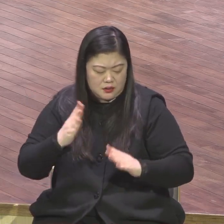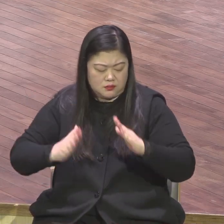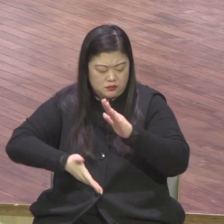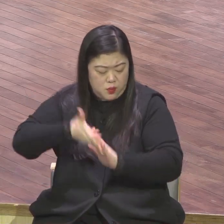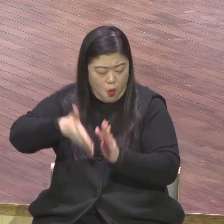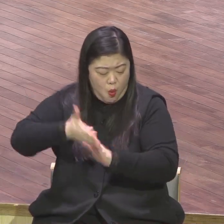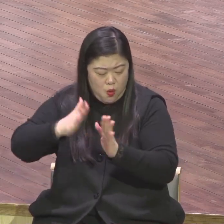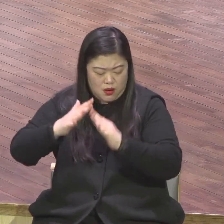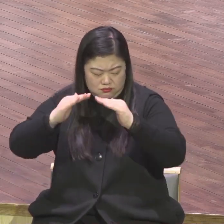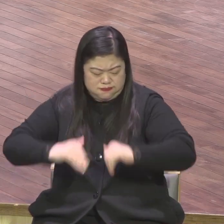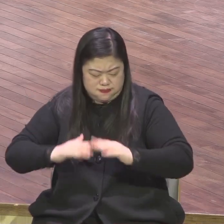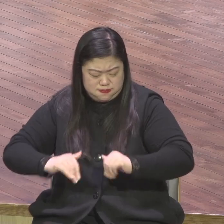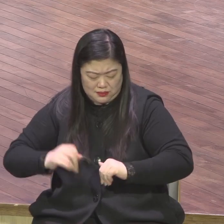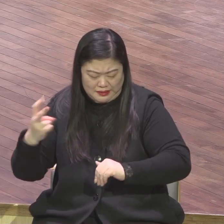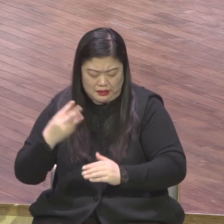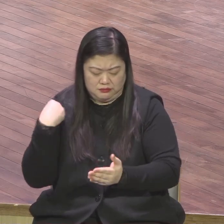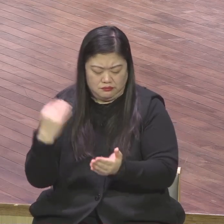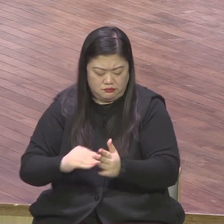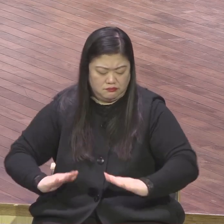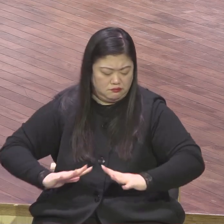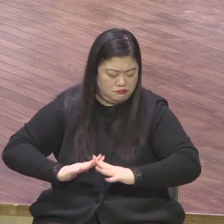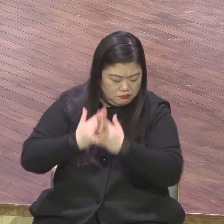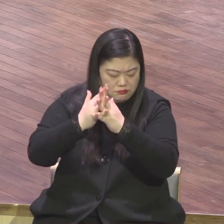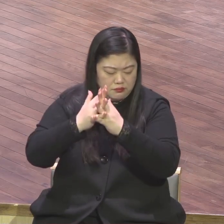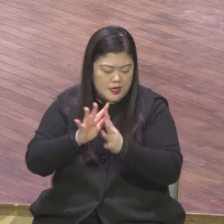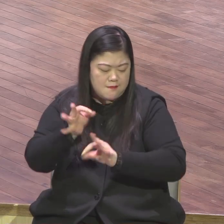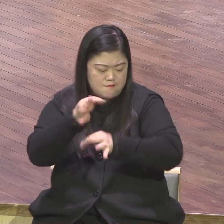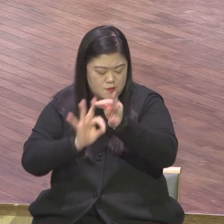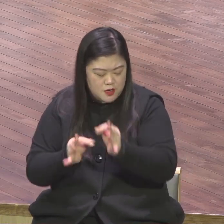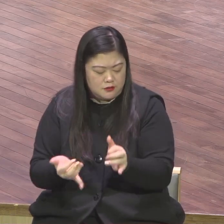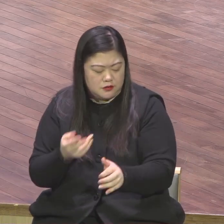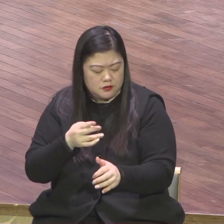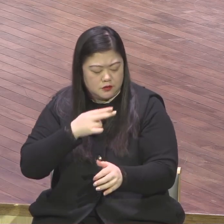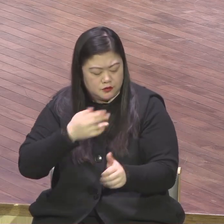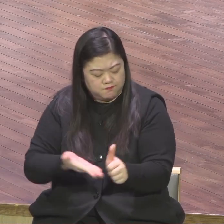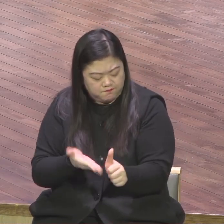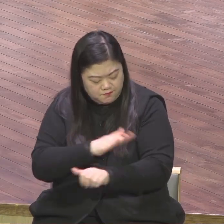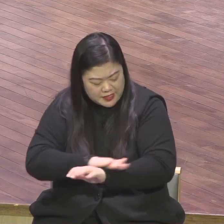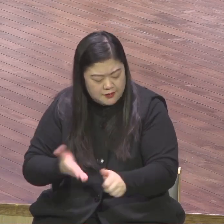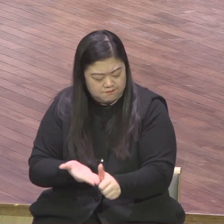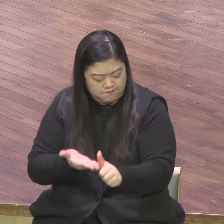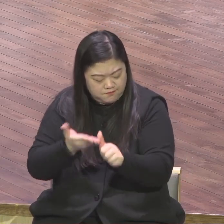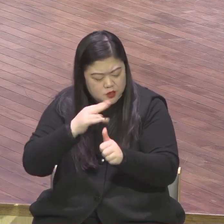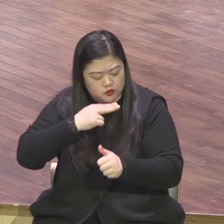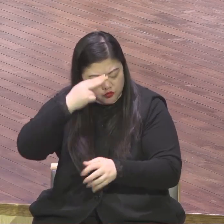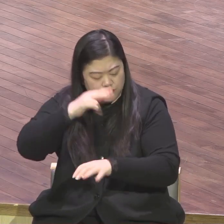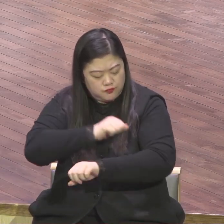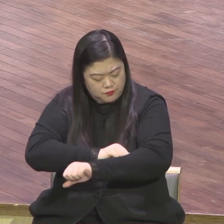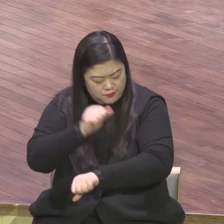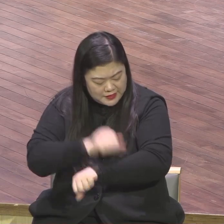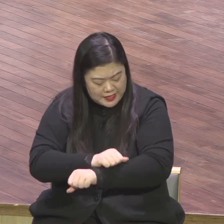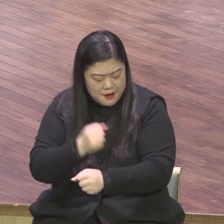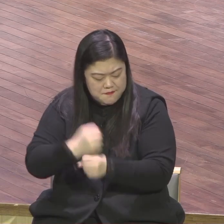거주하며 포도원들을 가꾸고 그 포도주를 마시며 가원들을 만들고 그 열매를 먹으리라